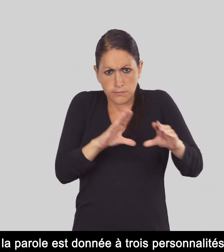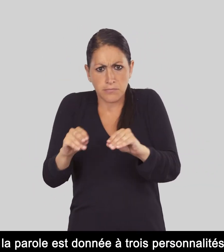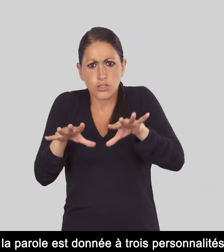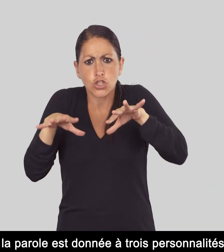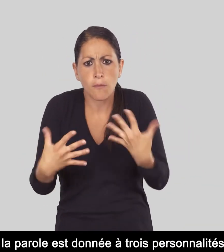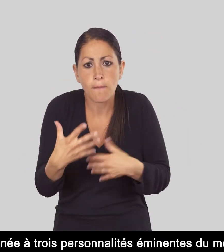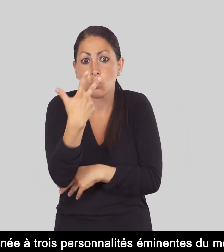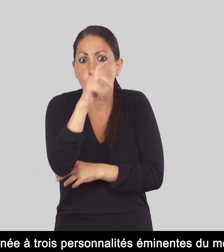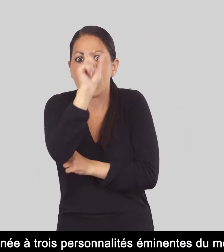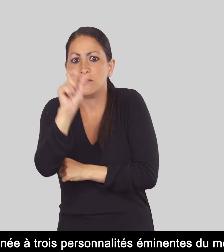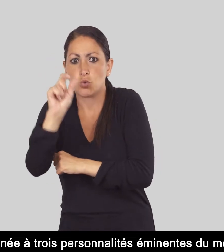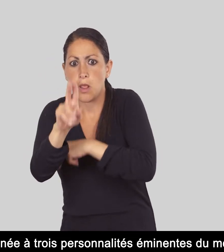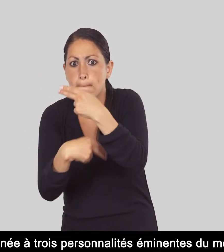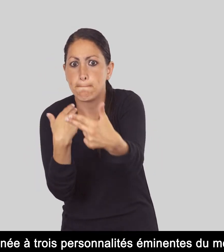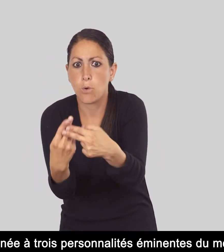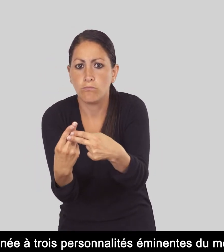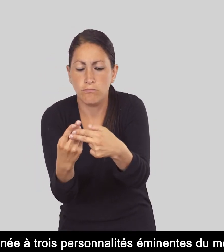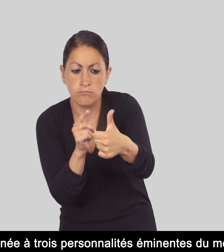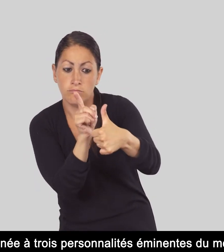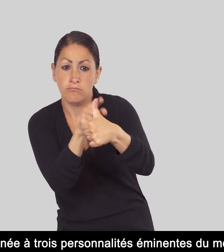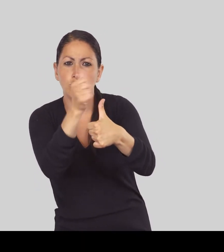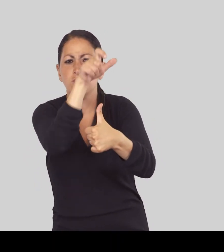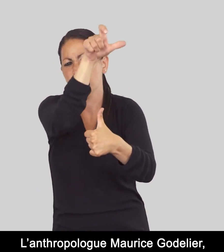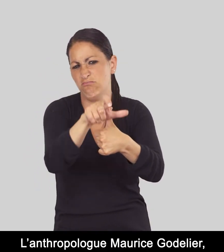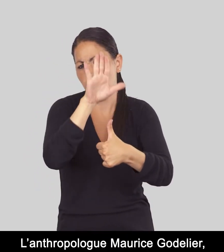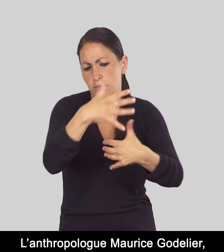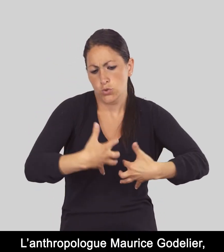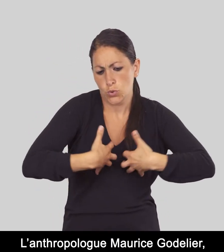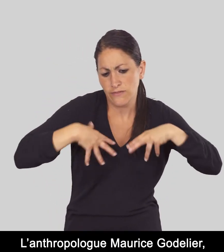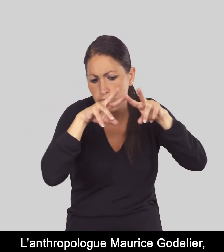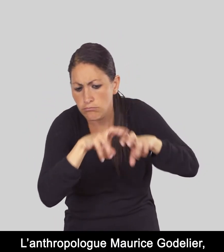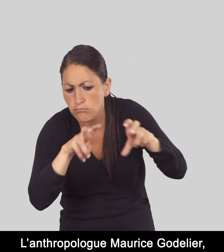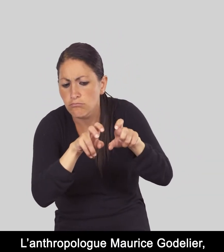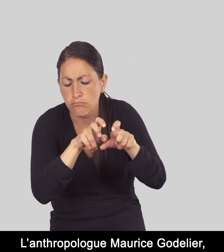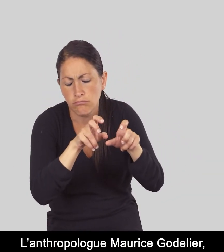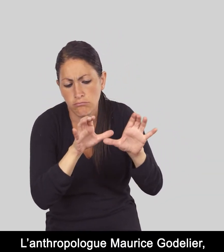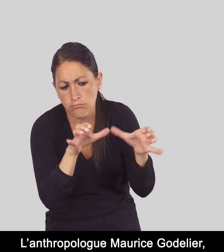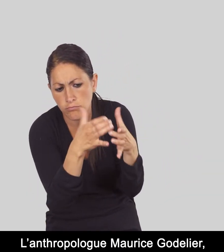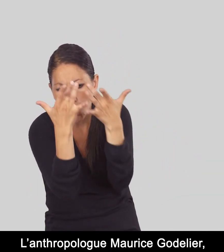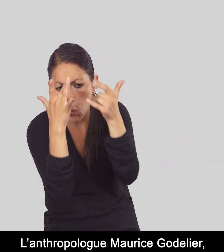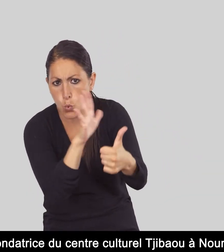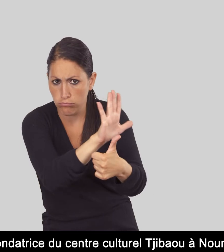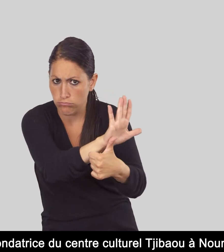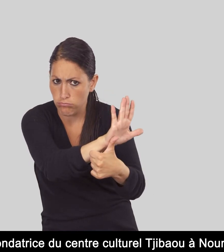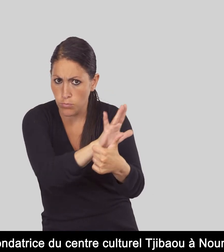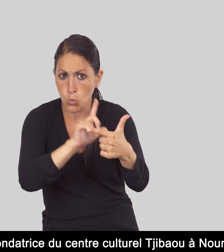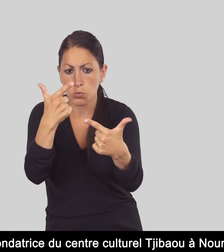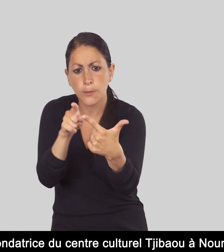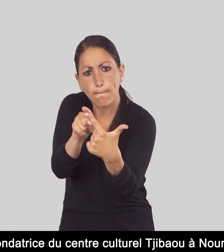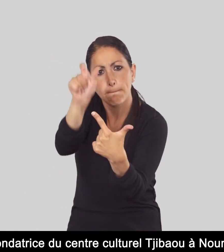personnalités éminentes du monde patrimonial. L'anthropologue Maurice Gaudelier, la fondatrice du